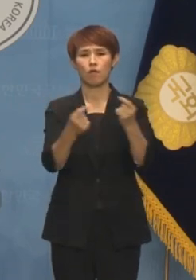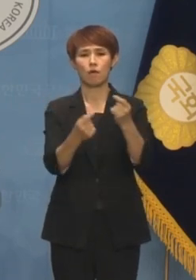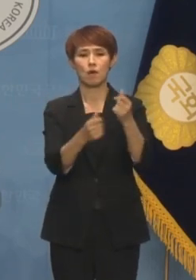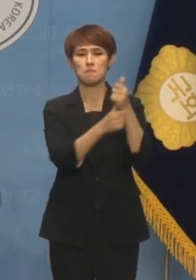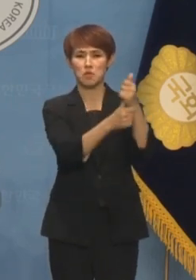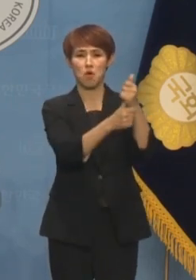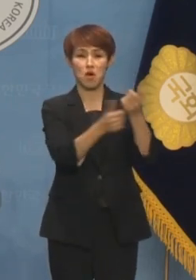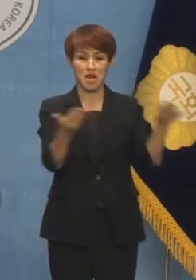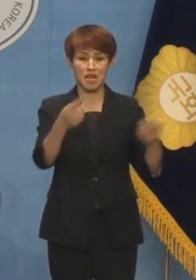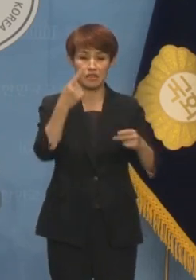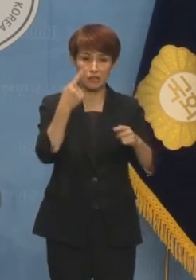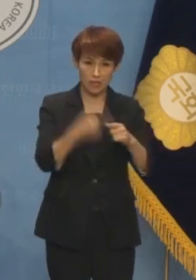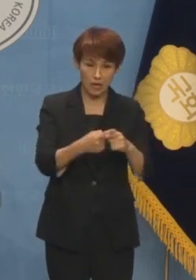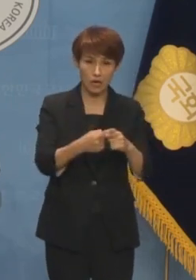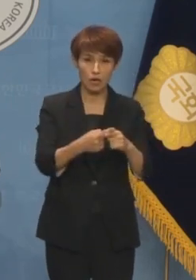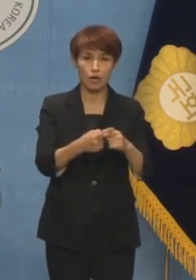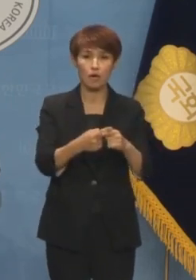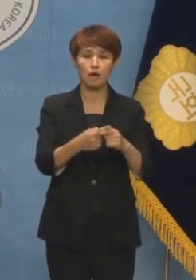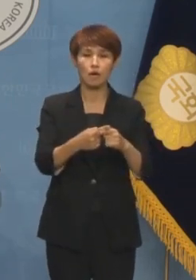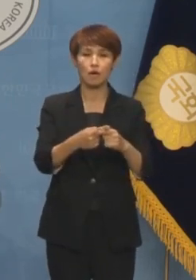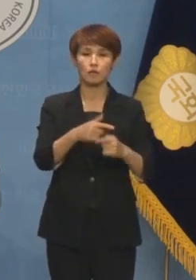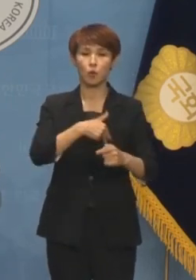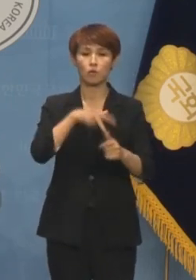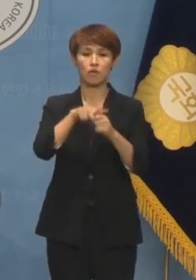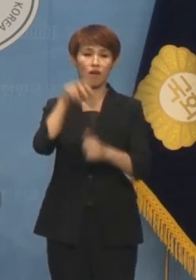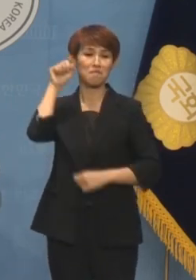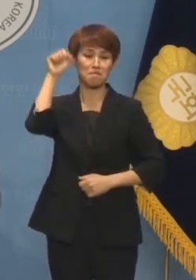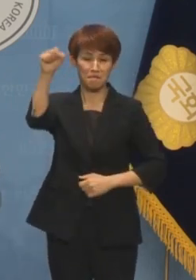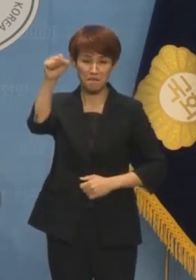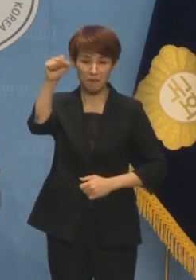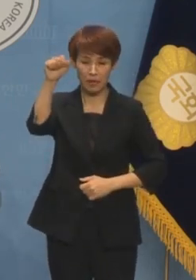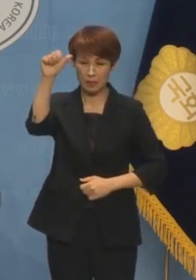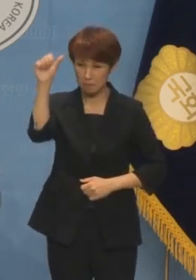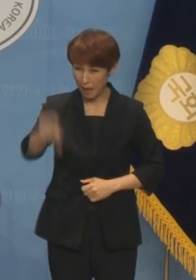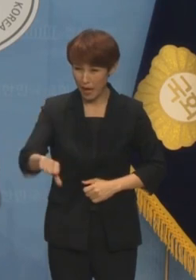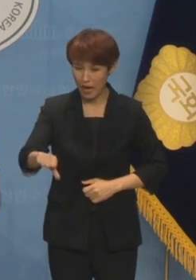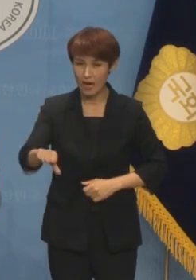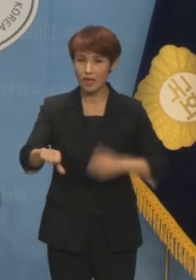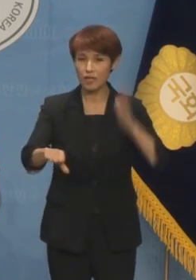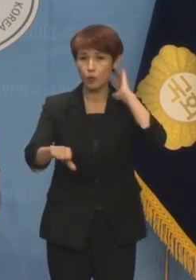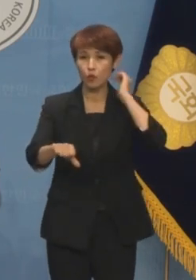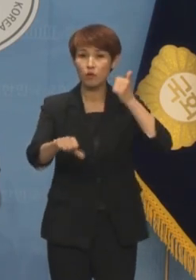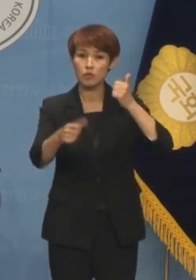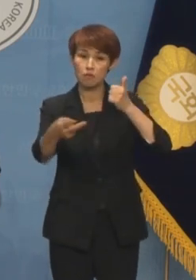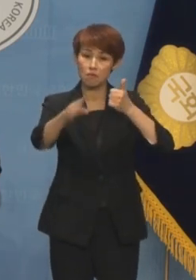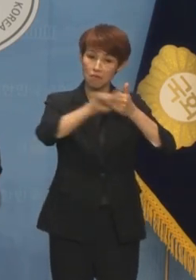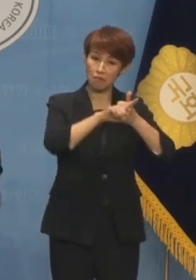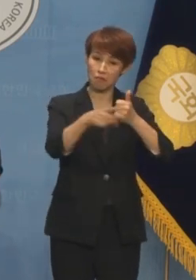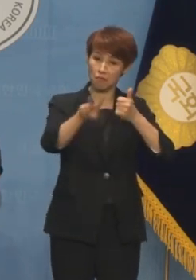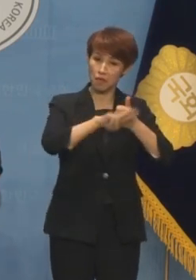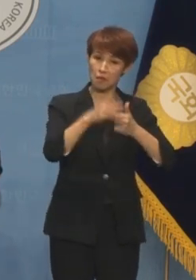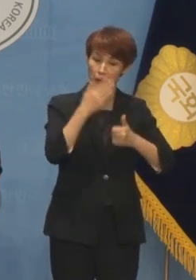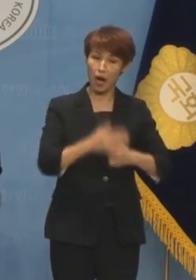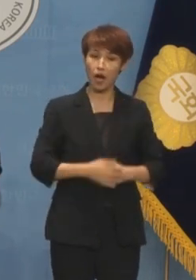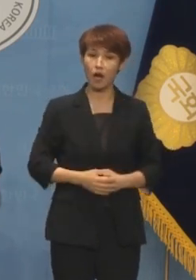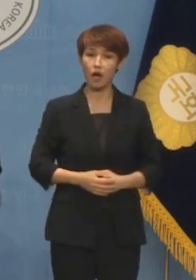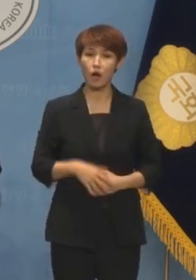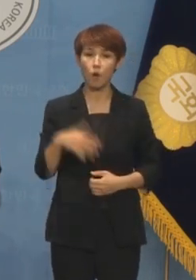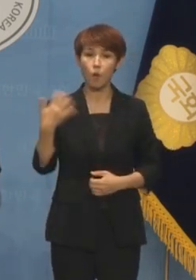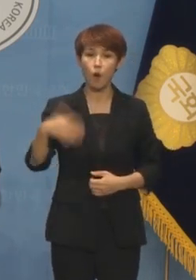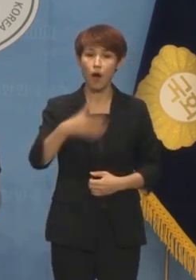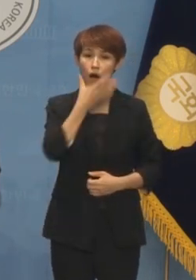근무하다 총선에 도전하고 떨어지면 다시 대통령실로 돌아갈 수 있으니 이분들은 참